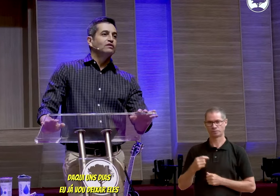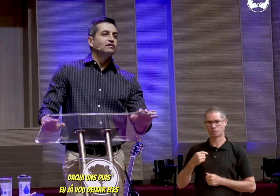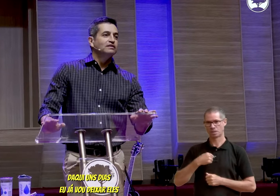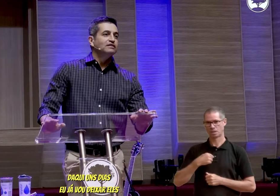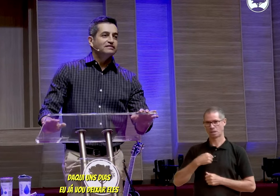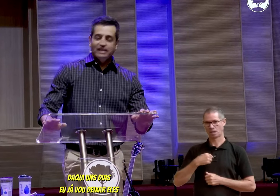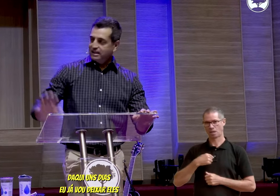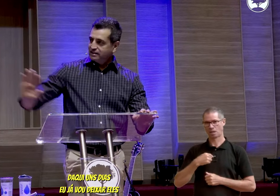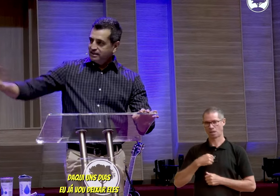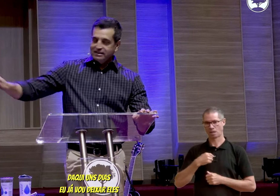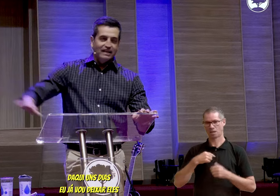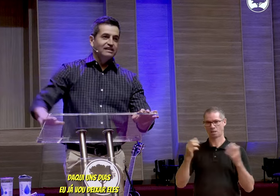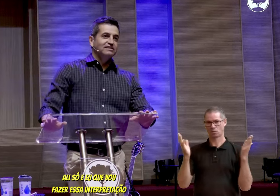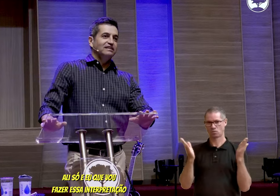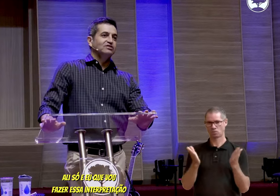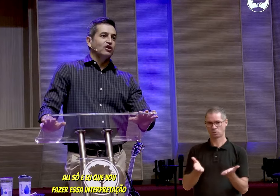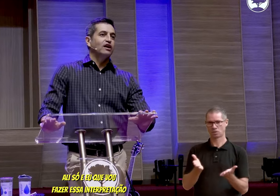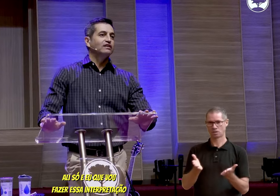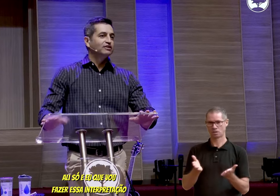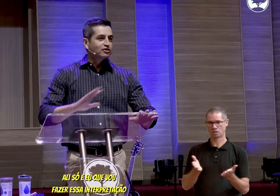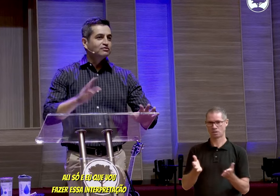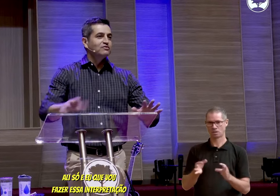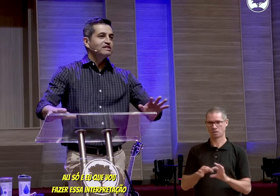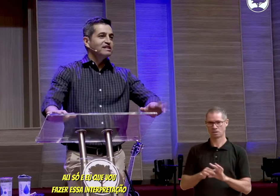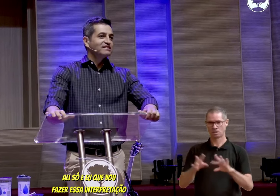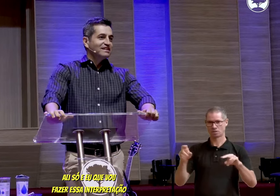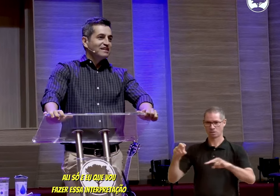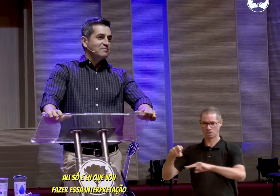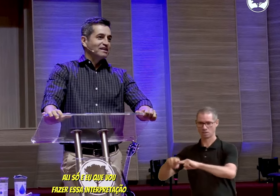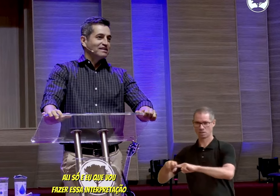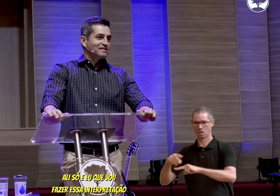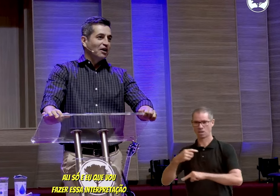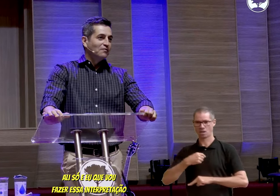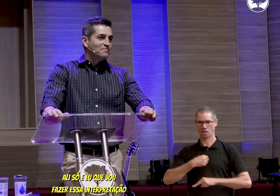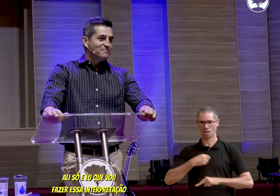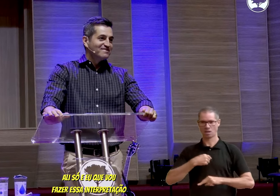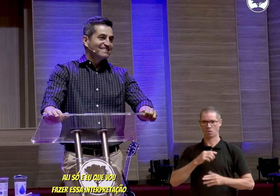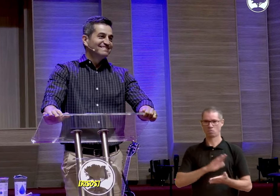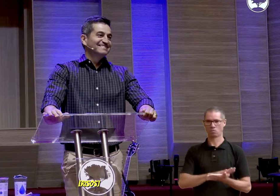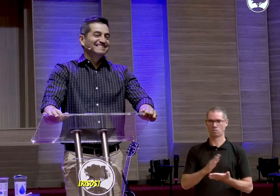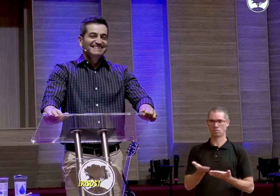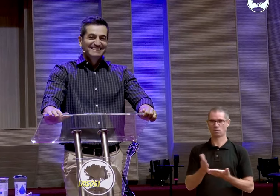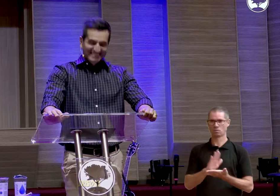vou, né, deixar eles ali só, e eu que vou fazer essa interpretação.